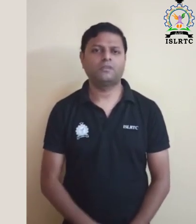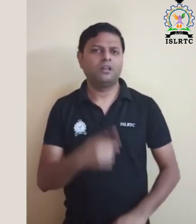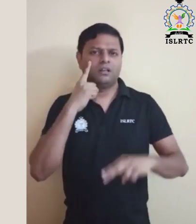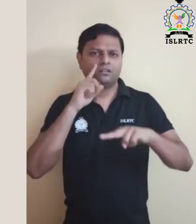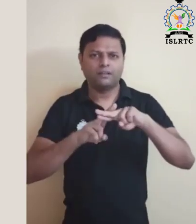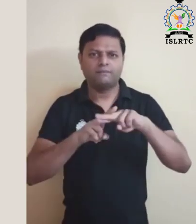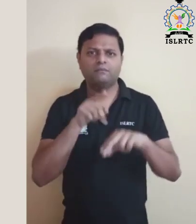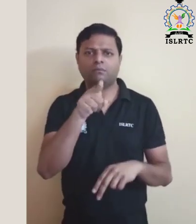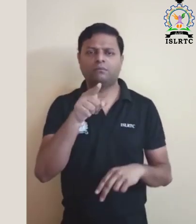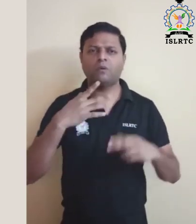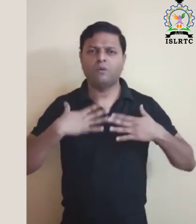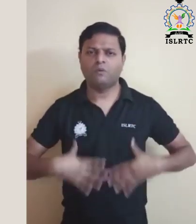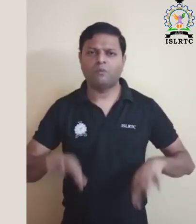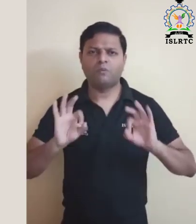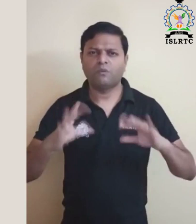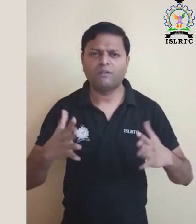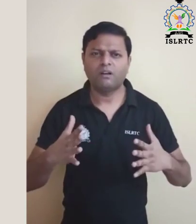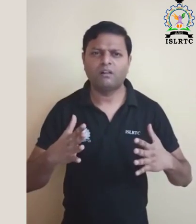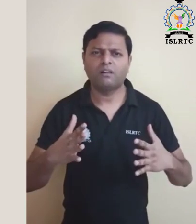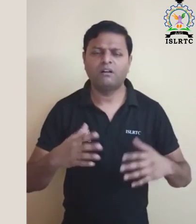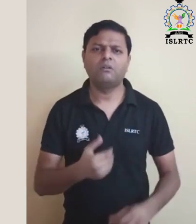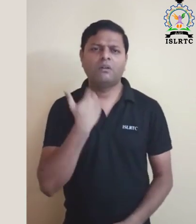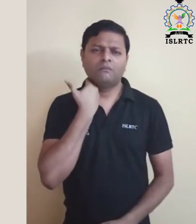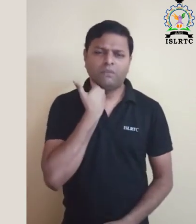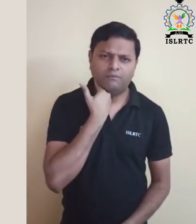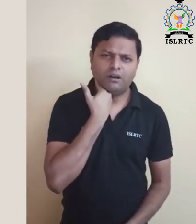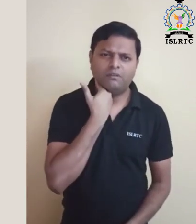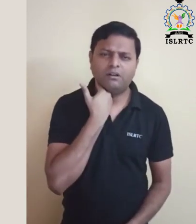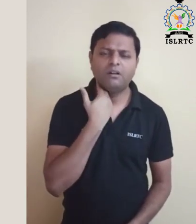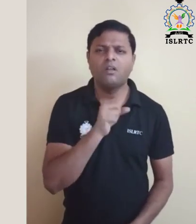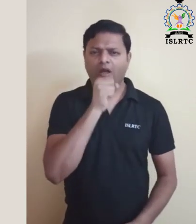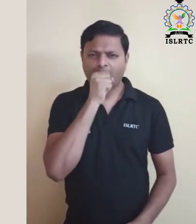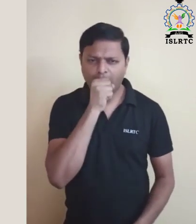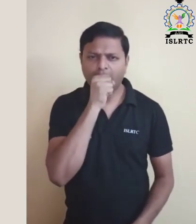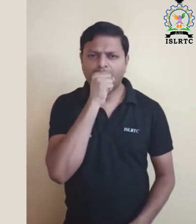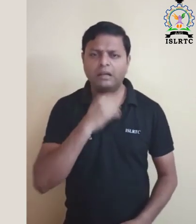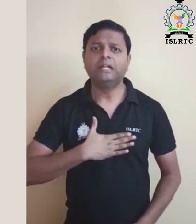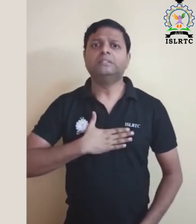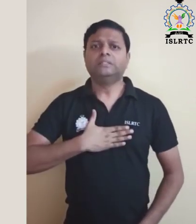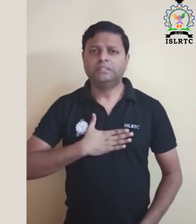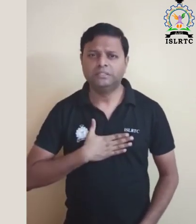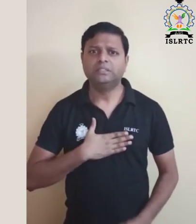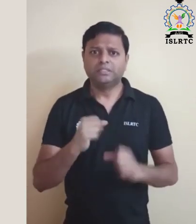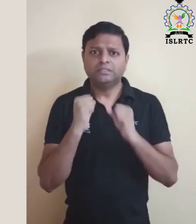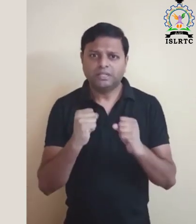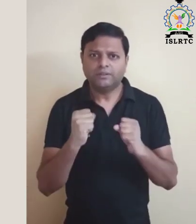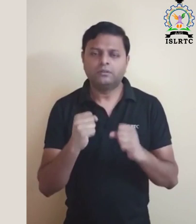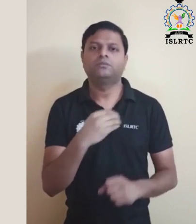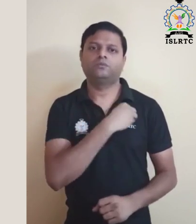अगर आपकी तब्यत ठीक नहीं है बुखार, खासी और सांस लेने में कटनाई है तो